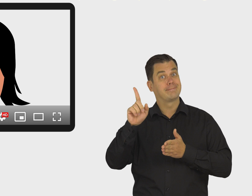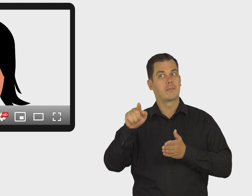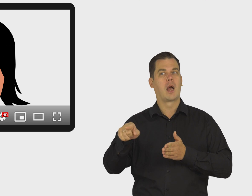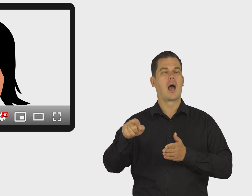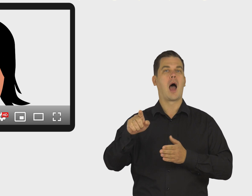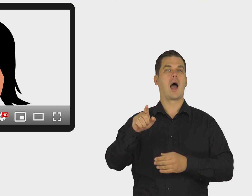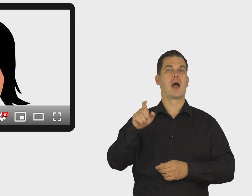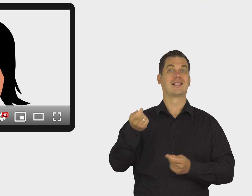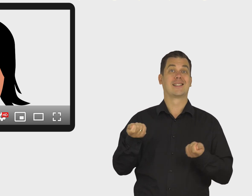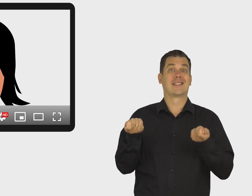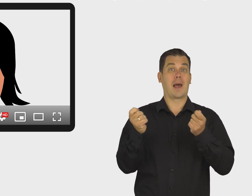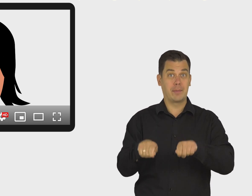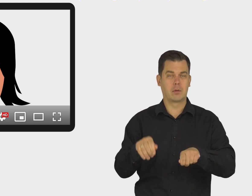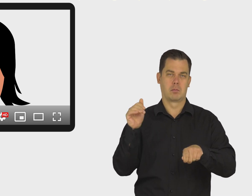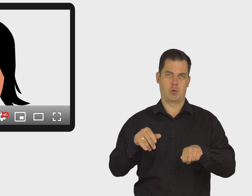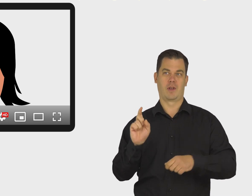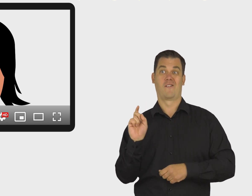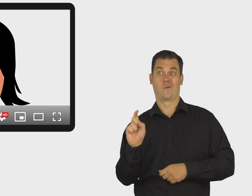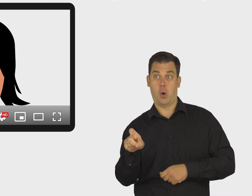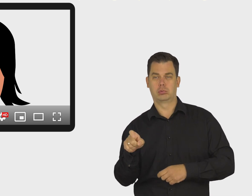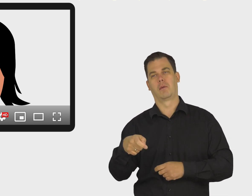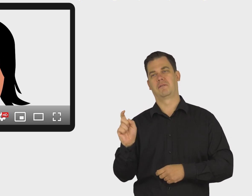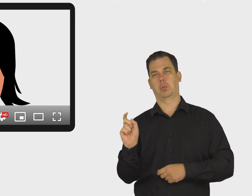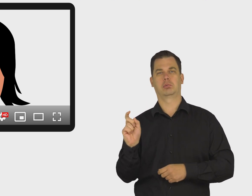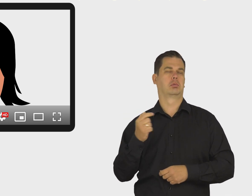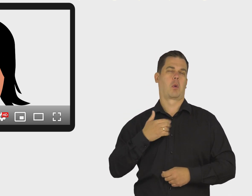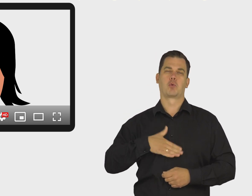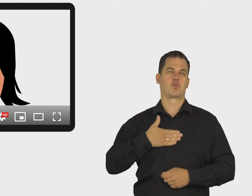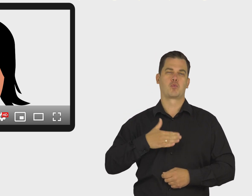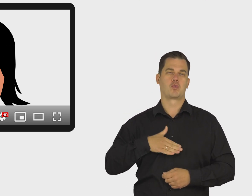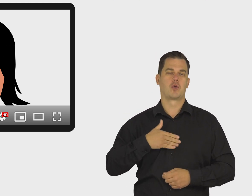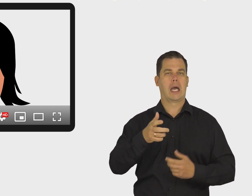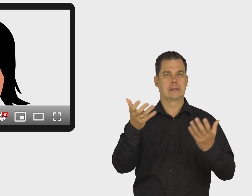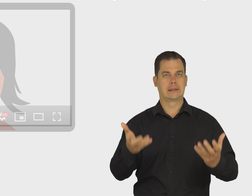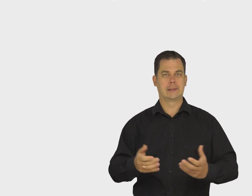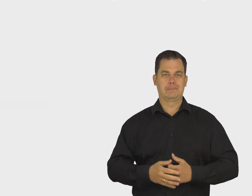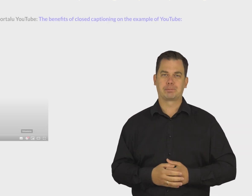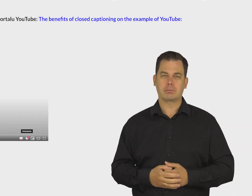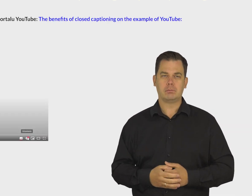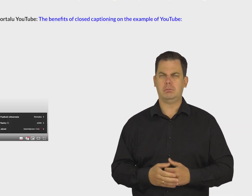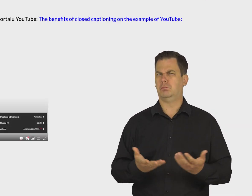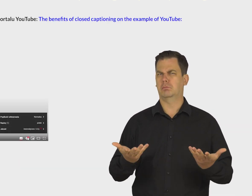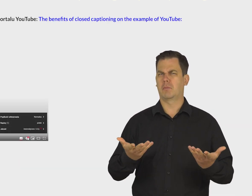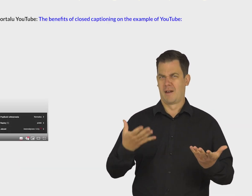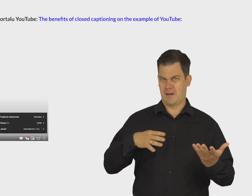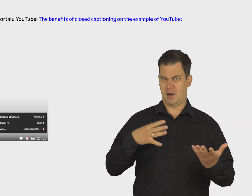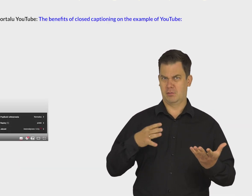można w filmie włączyć lub wyłączyć w zależności od potrzeb. Jakie są korzyści z napisów